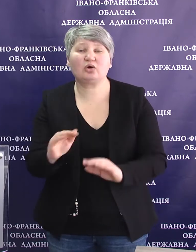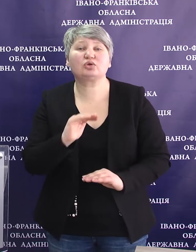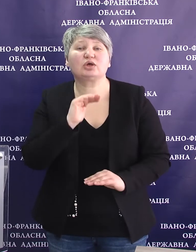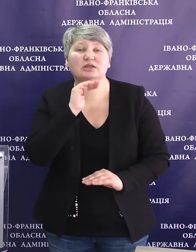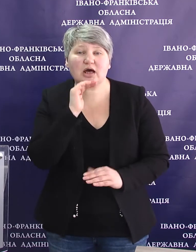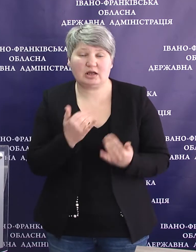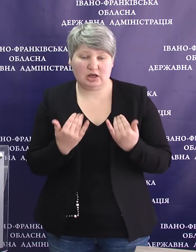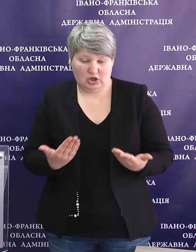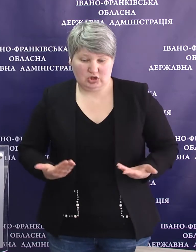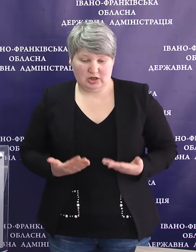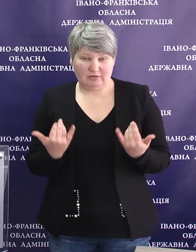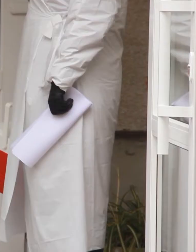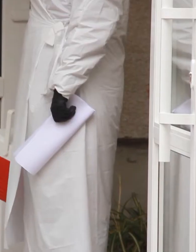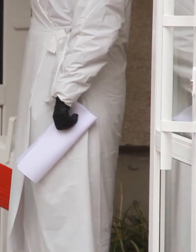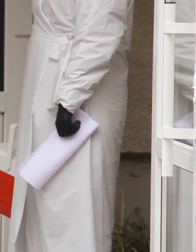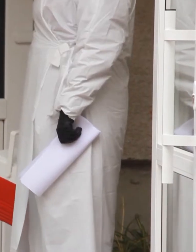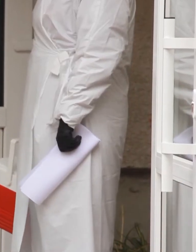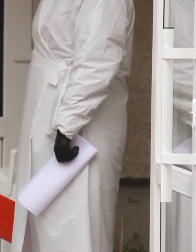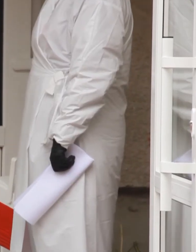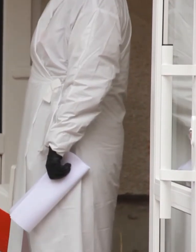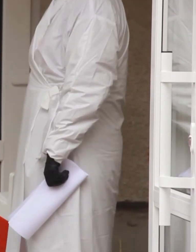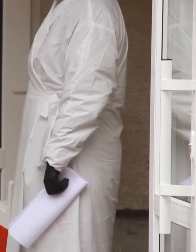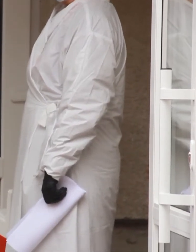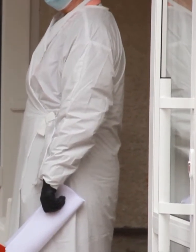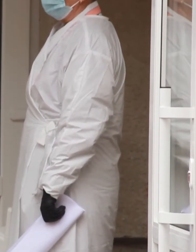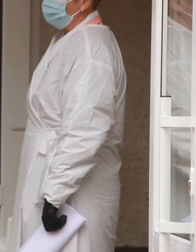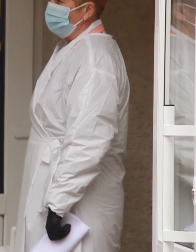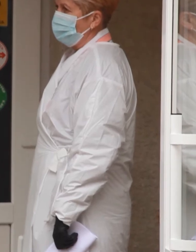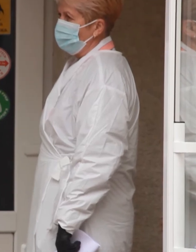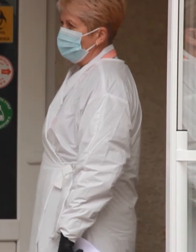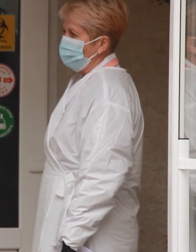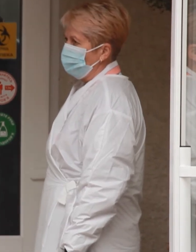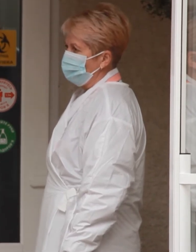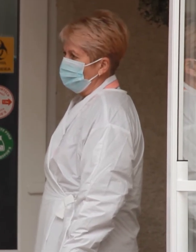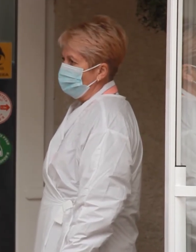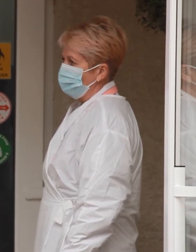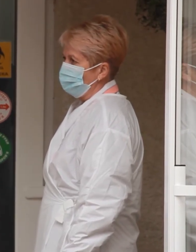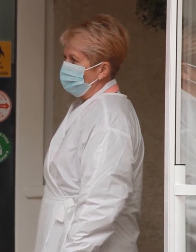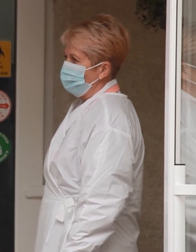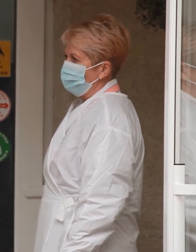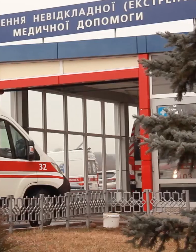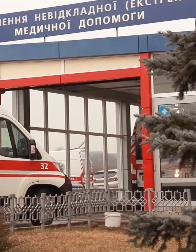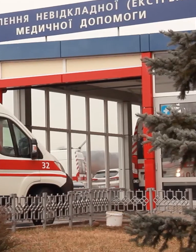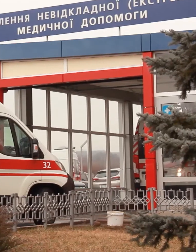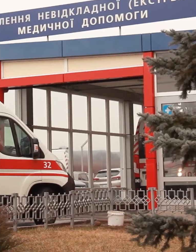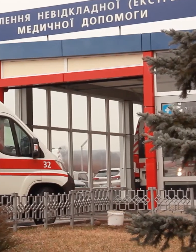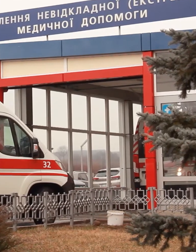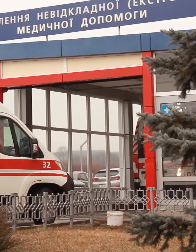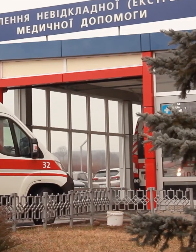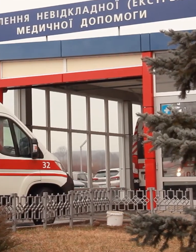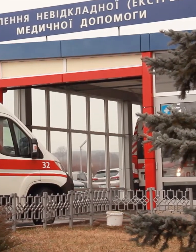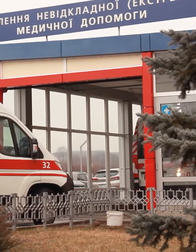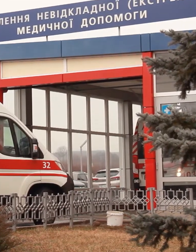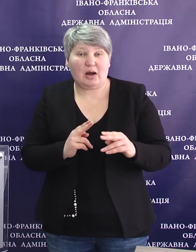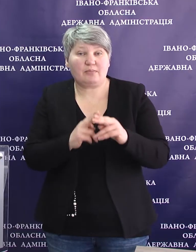достатньо для життя в теперішній час. Йодну профілактику потрібно робити лише у випадку радіоактивного викиду